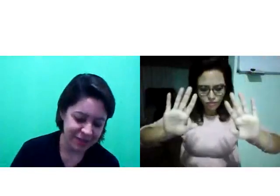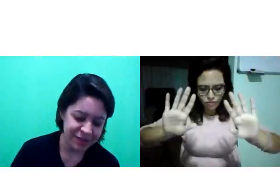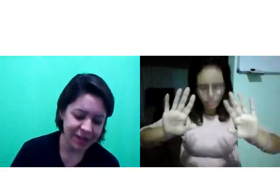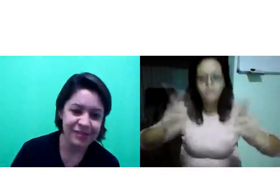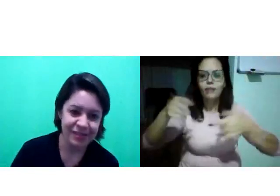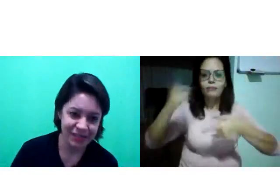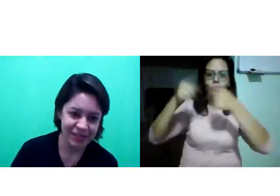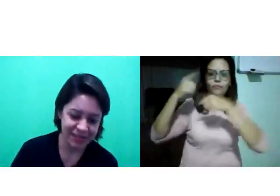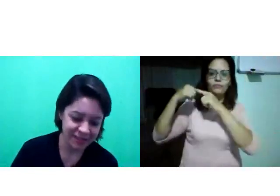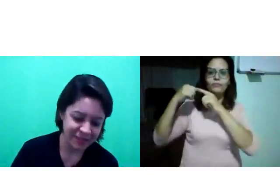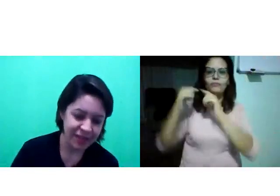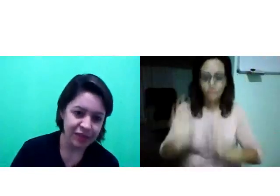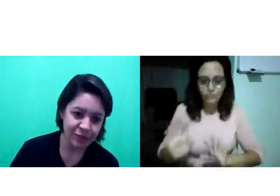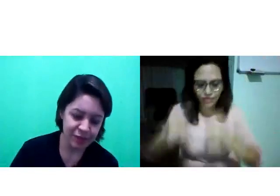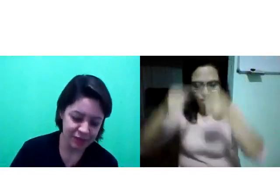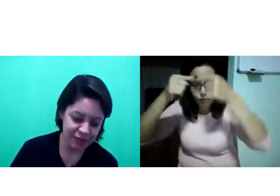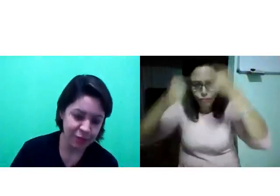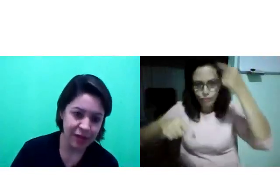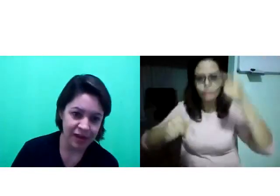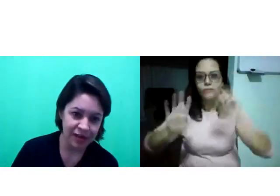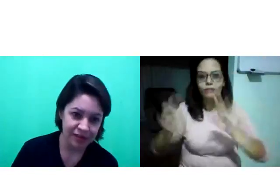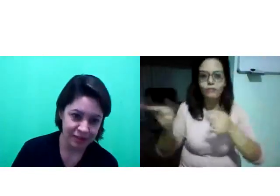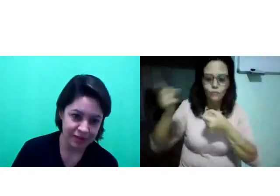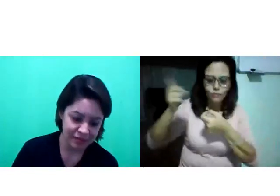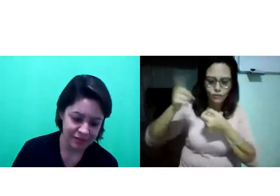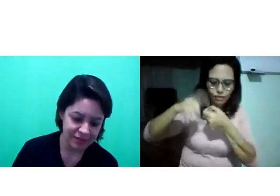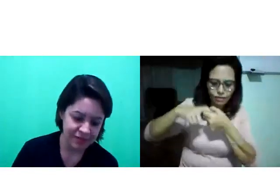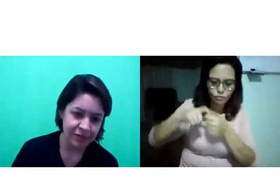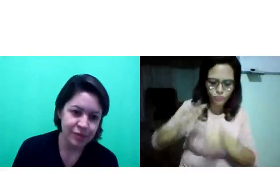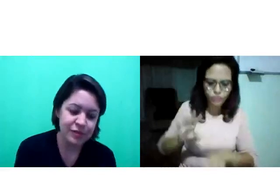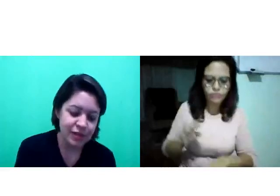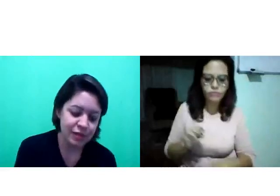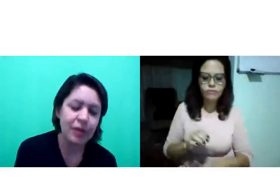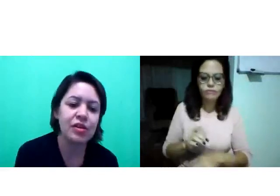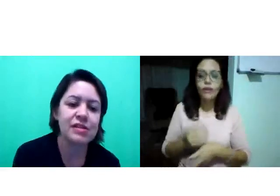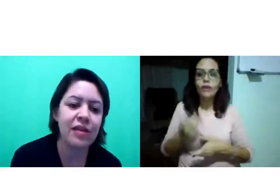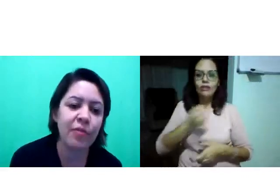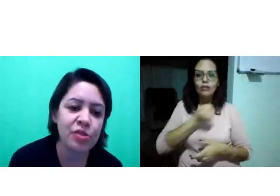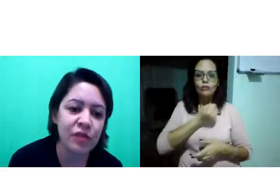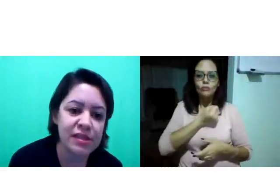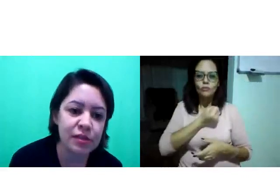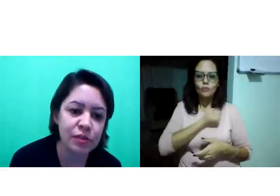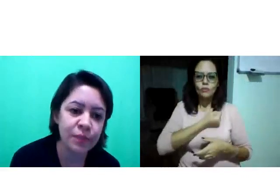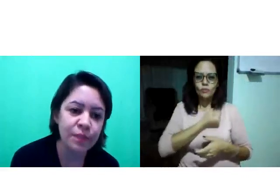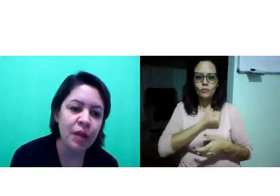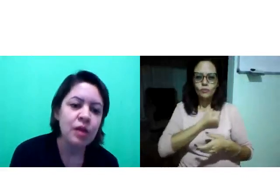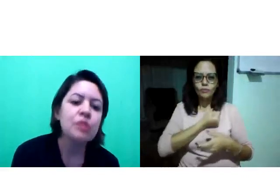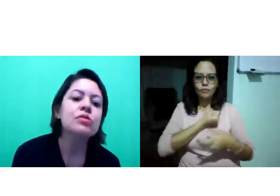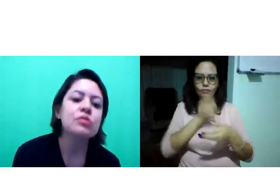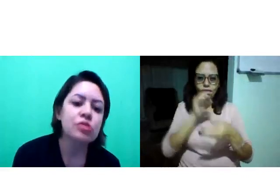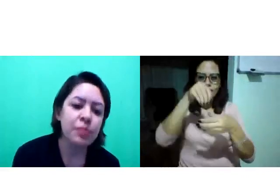Perdi o raciocínio ali, então vamos retomar, vamos retomar o que nós estávamos conversando